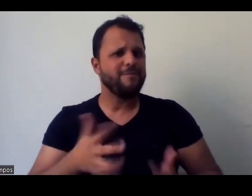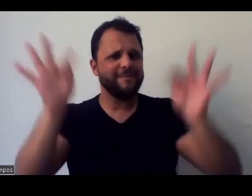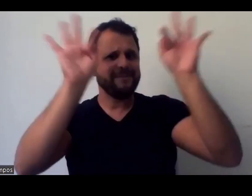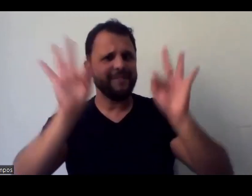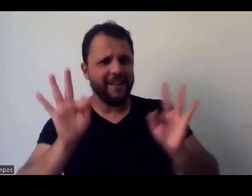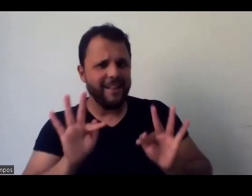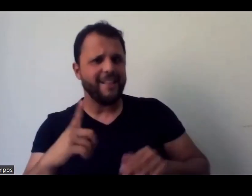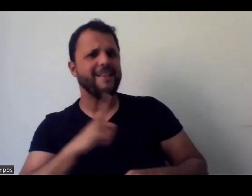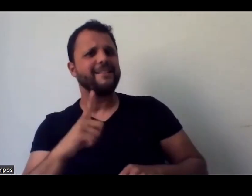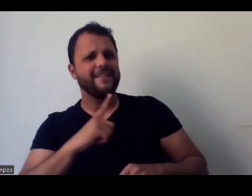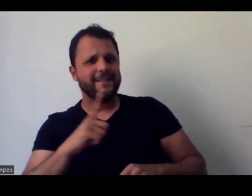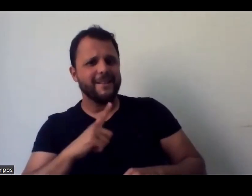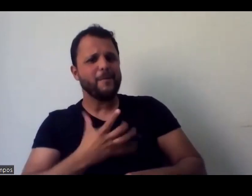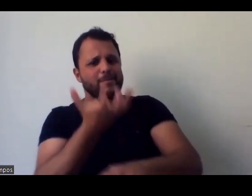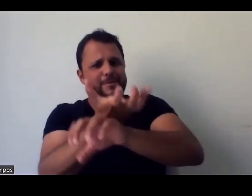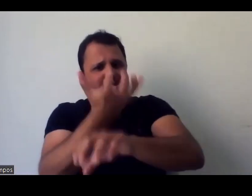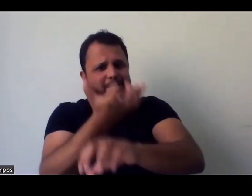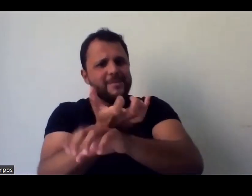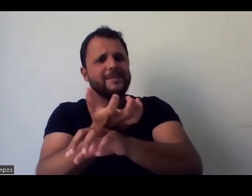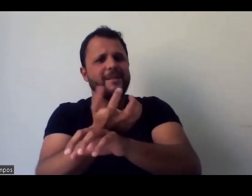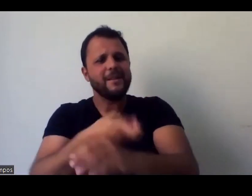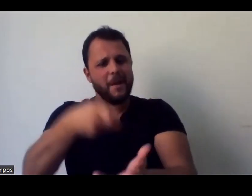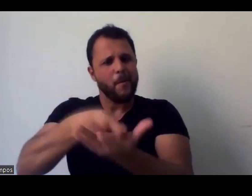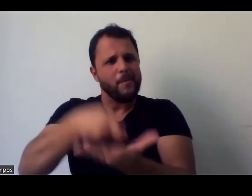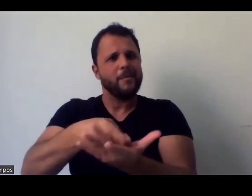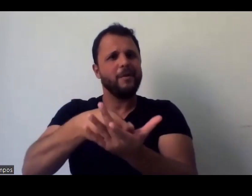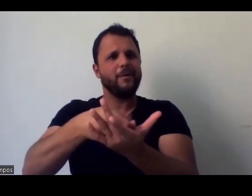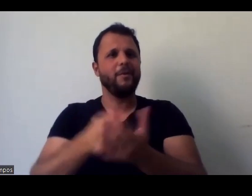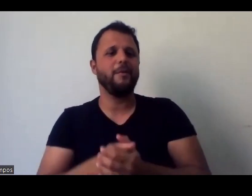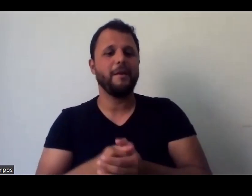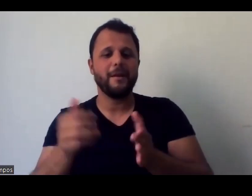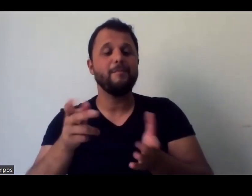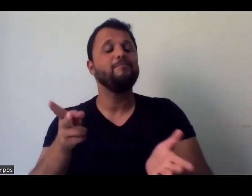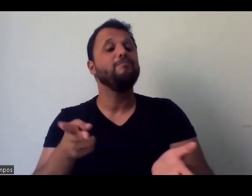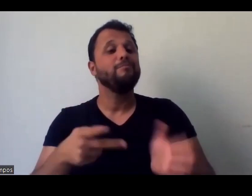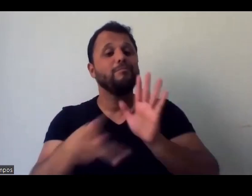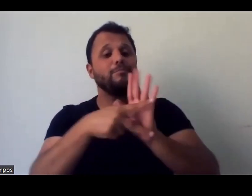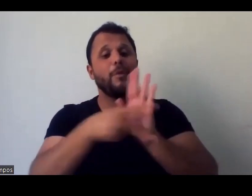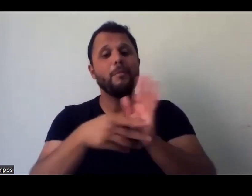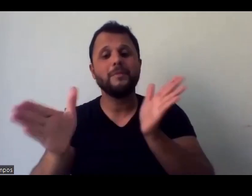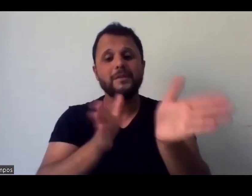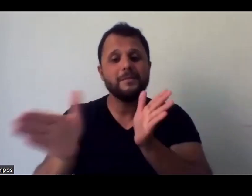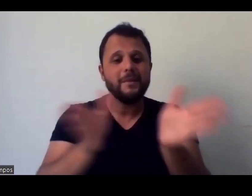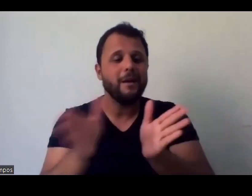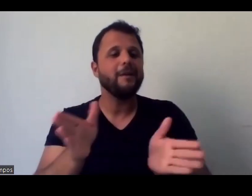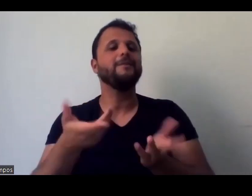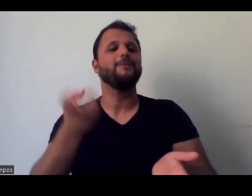obrigatória nos primeiros períodos, só para a educação cultural e acessibilidade no museu, nos museus, de forma geral. do lado de cá,